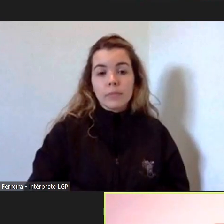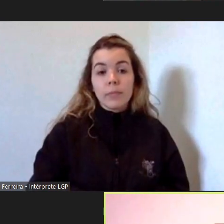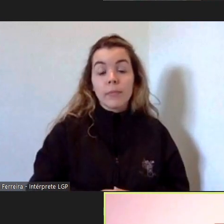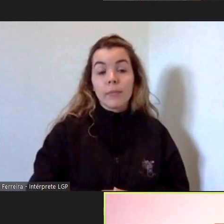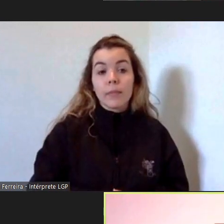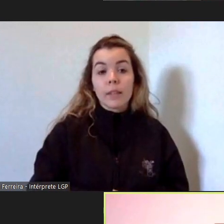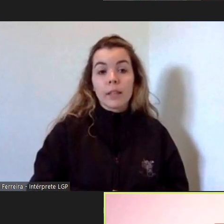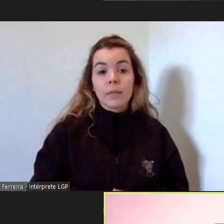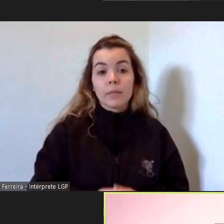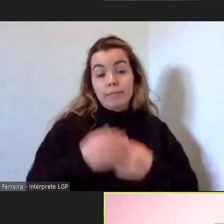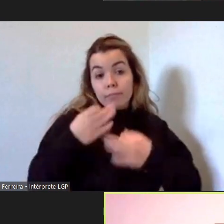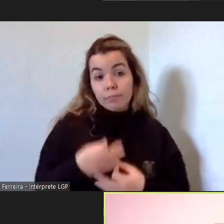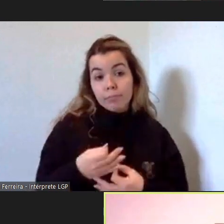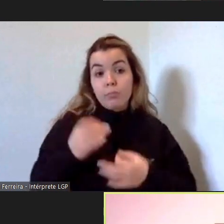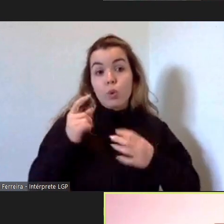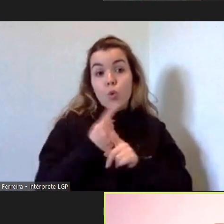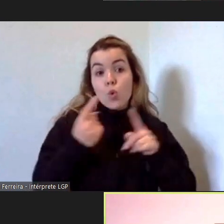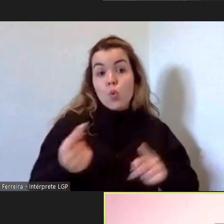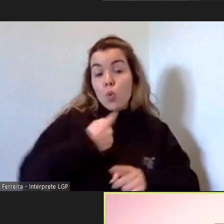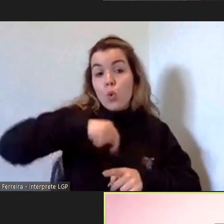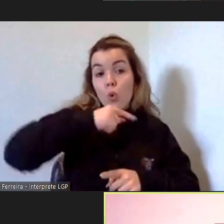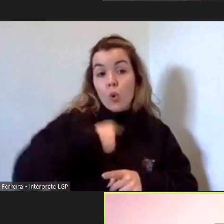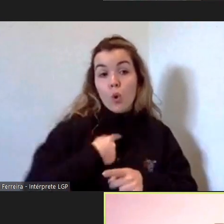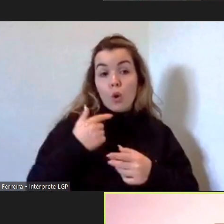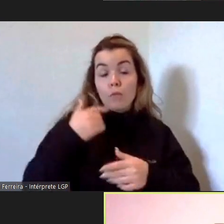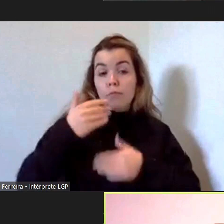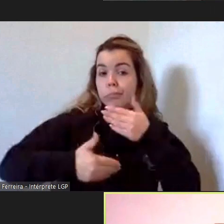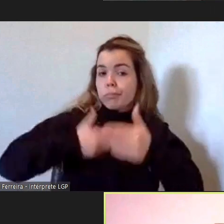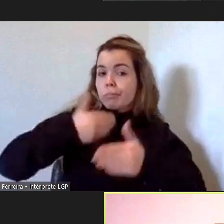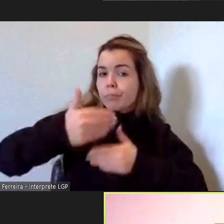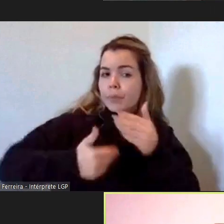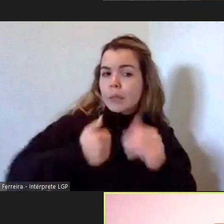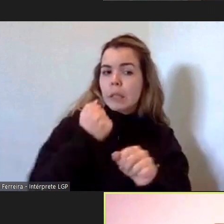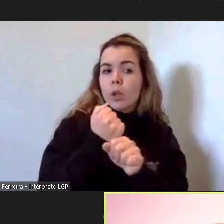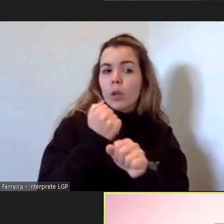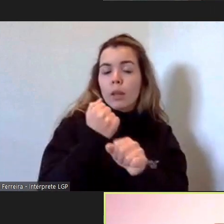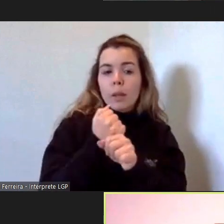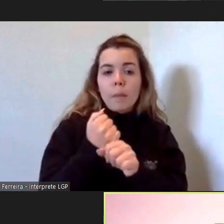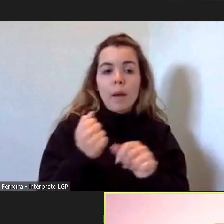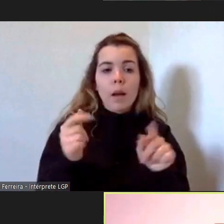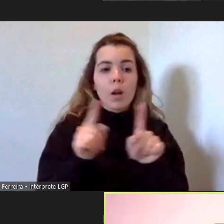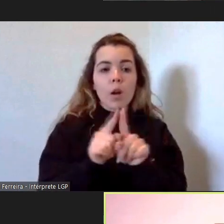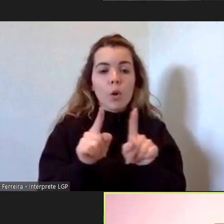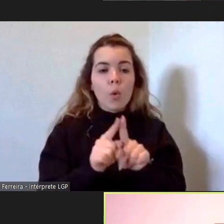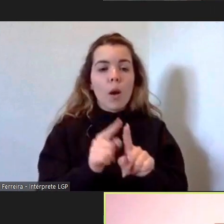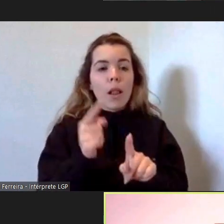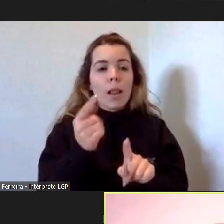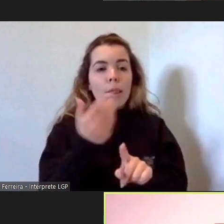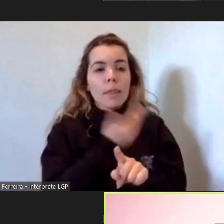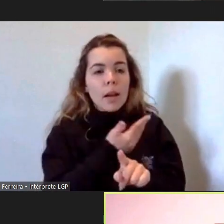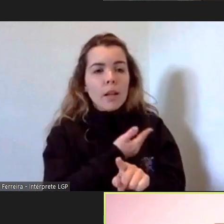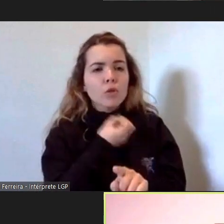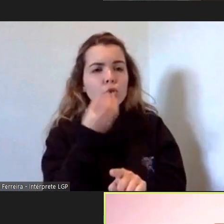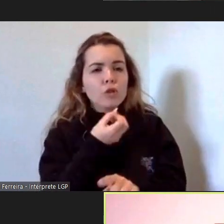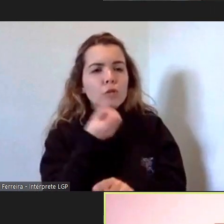pronto e porque nós temos vindo a fazer um trabalho de desmistificação daquilo que são os direitos às vezes as pessoas não percebem bem o que é que